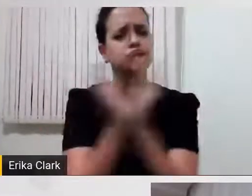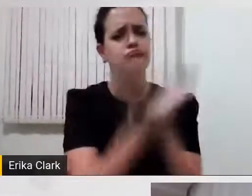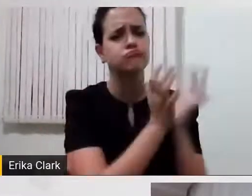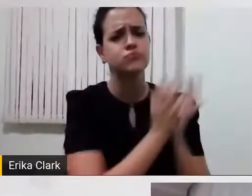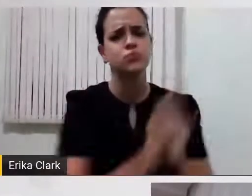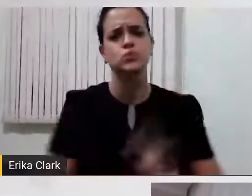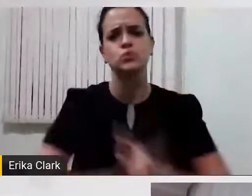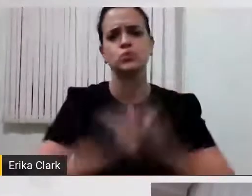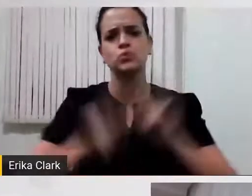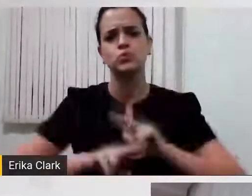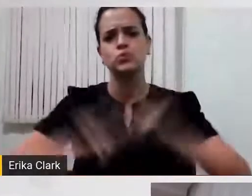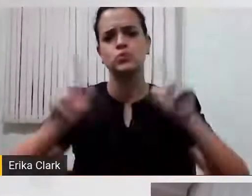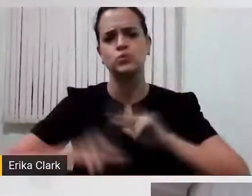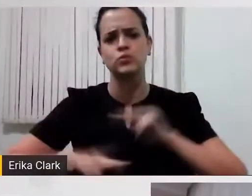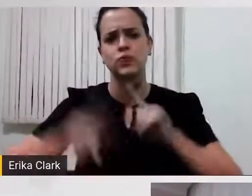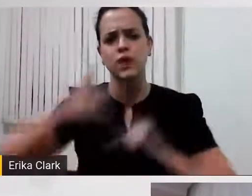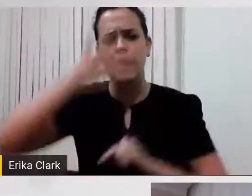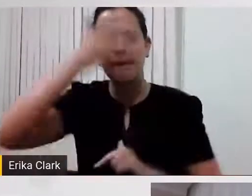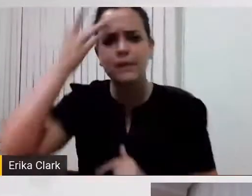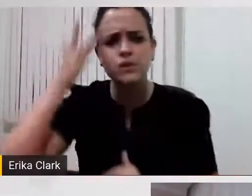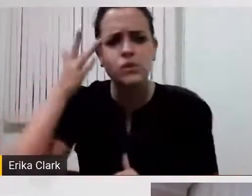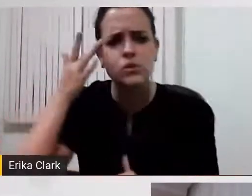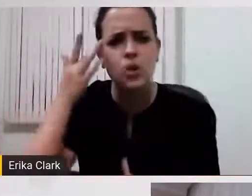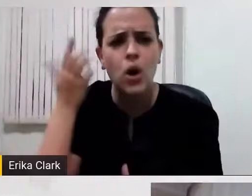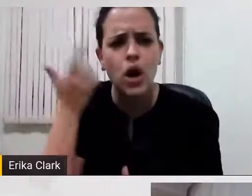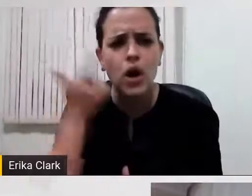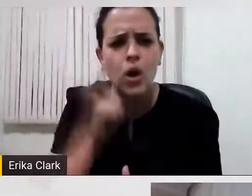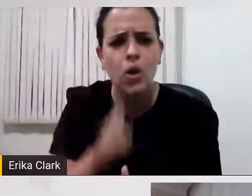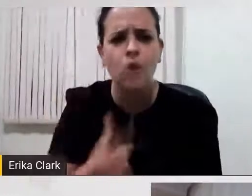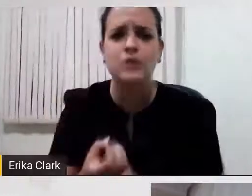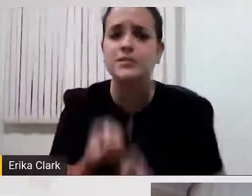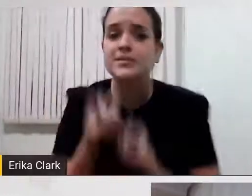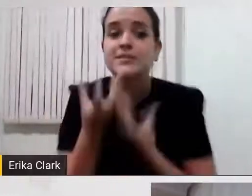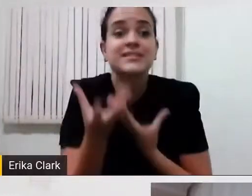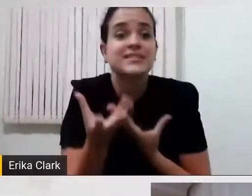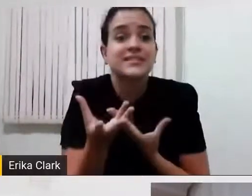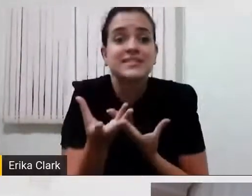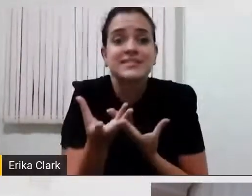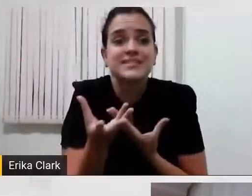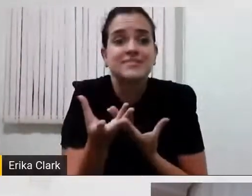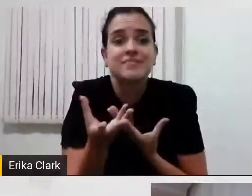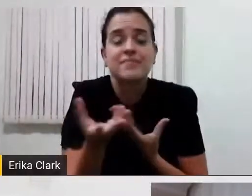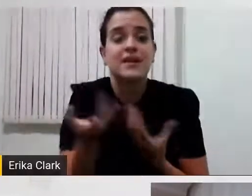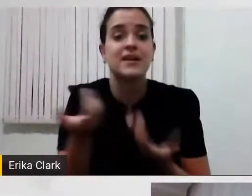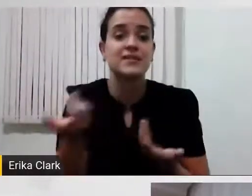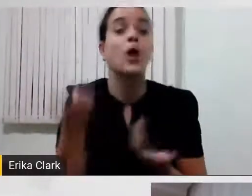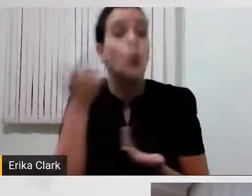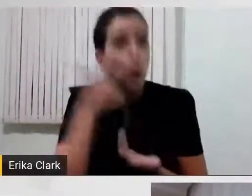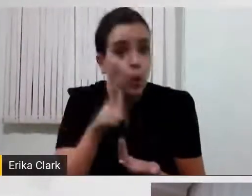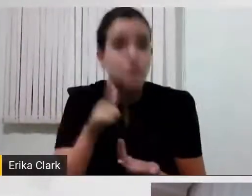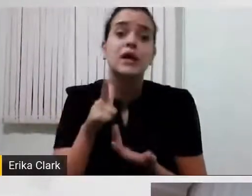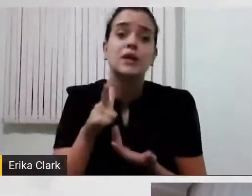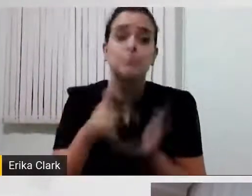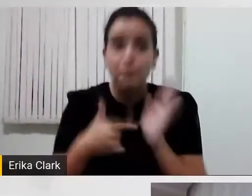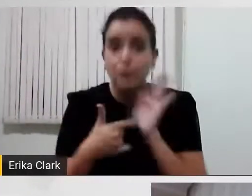consegue se exprimir, seja por um motivo ou por outro, mas ela consegue, de alguma forma, dar a informação